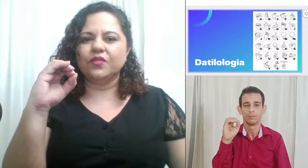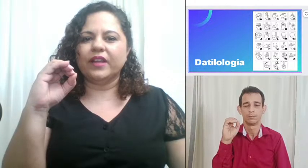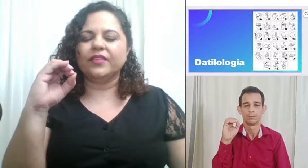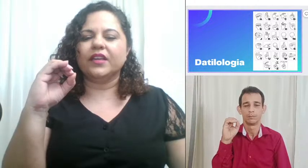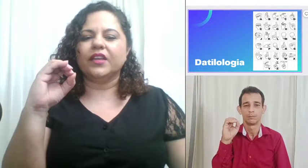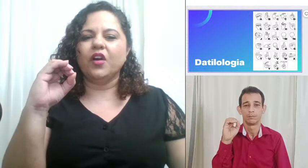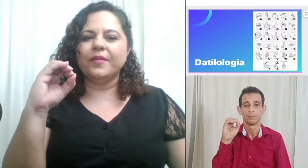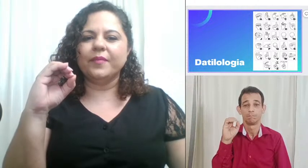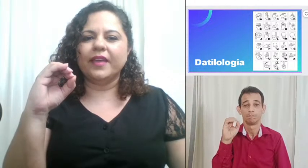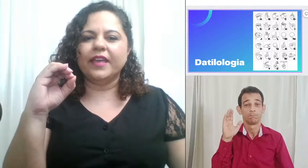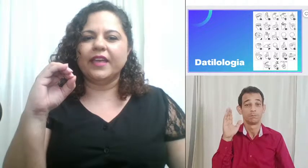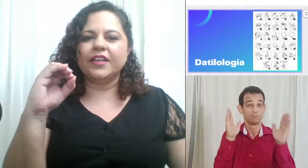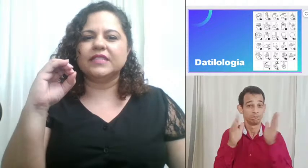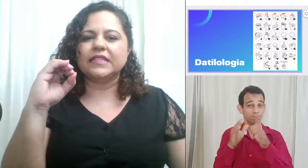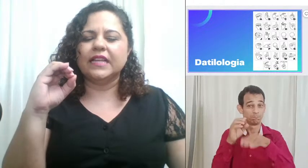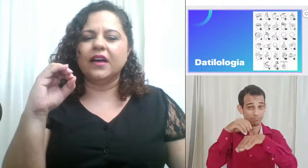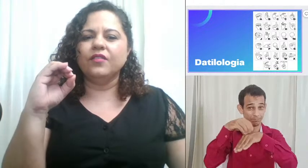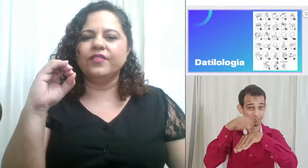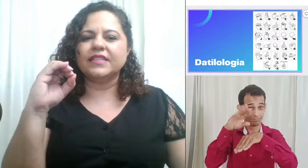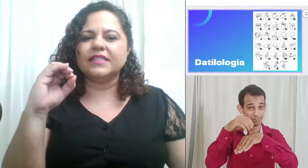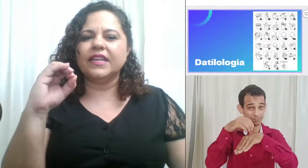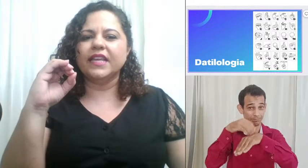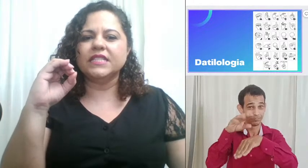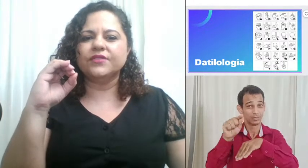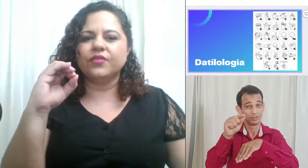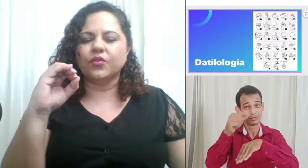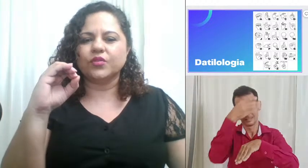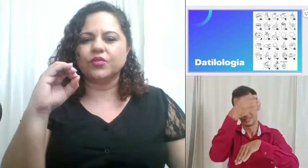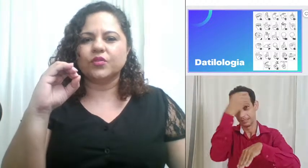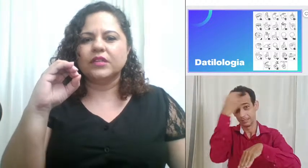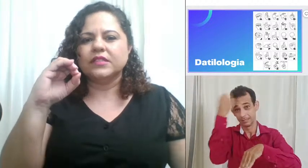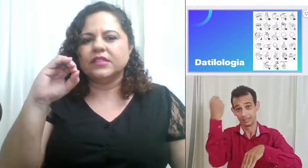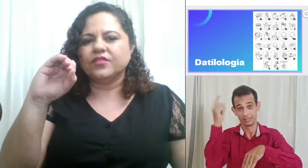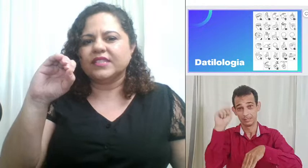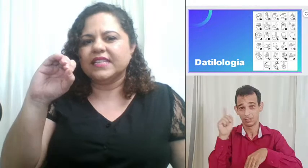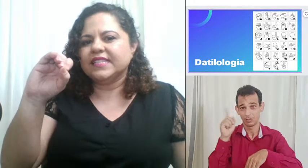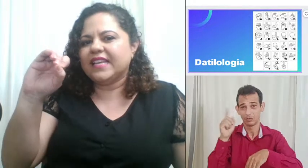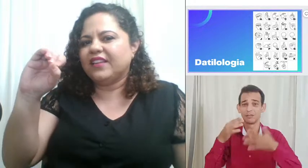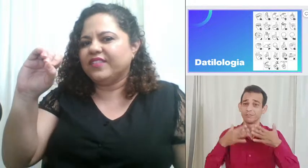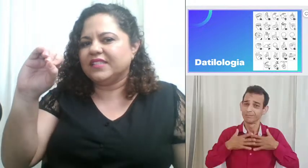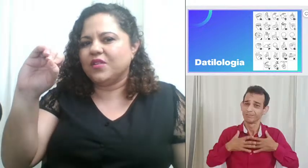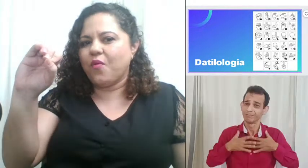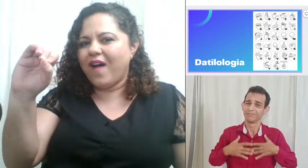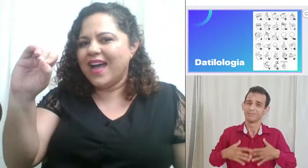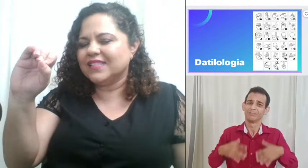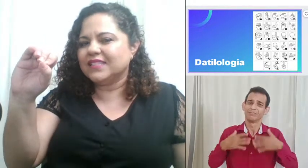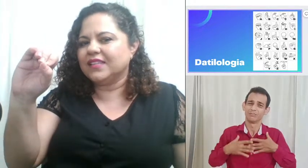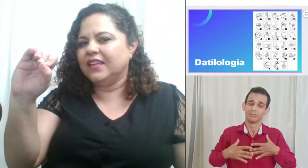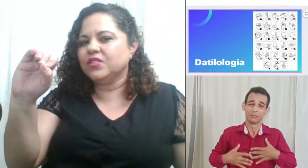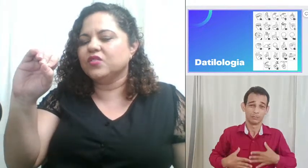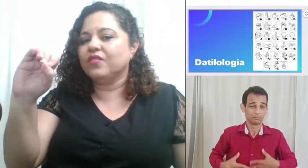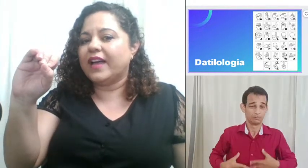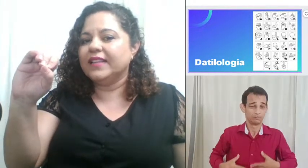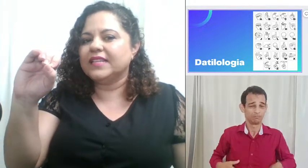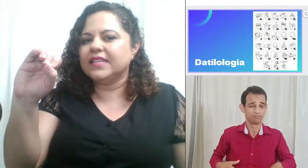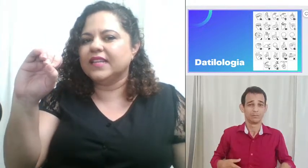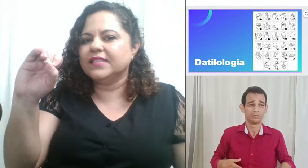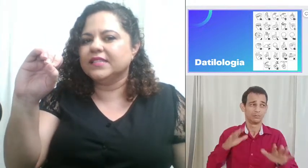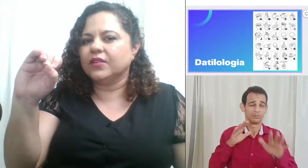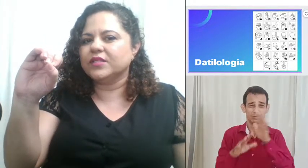falando aqui novamente para vocês não fazerem esforço se vocês quiserem fazer o O assim isso vai fazer tensão no